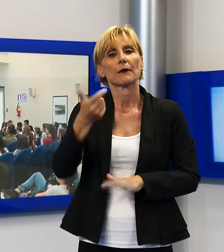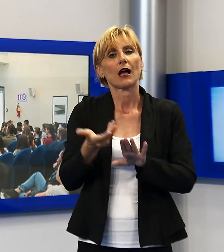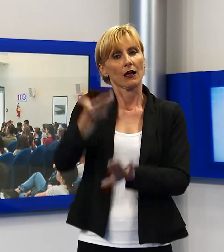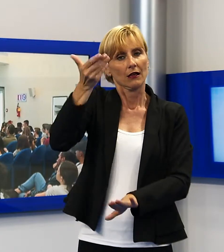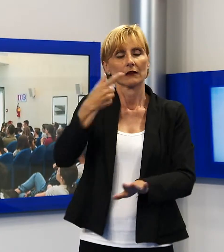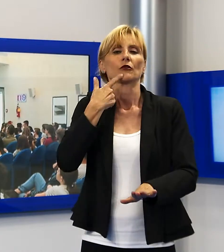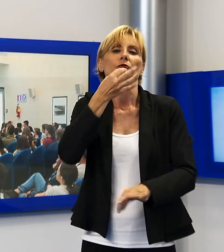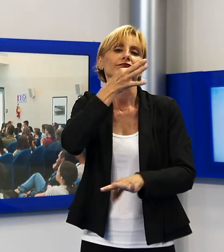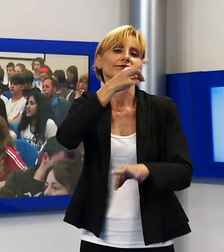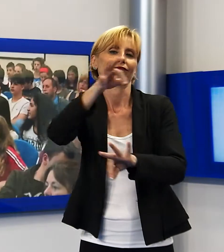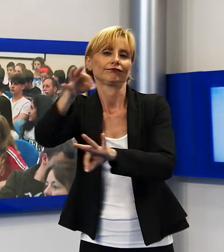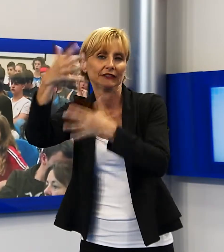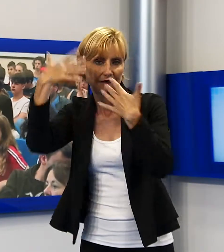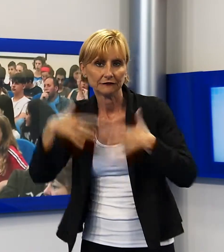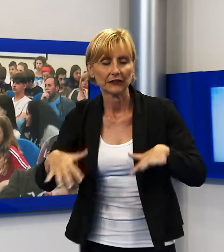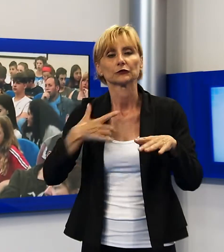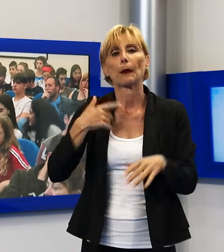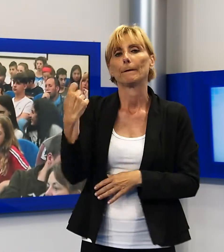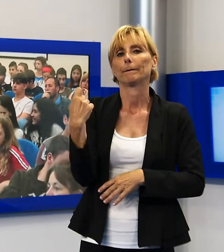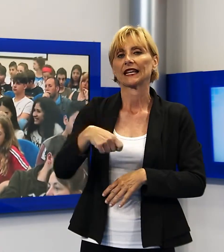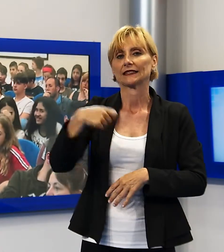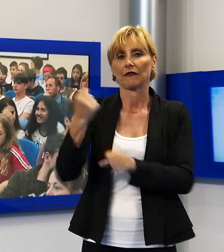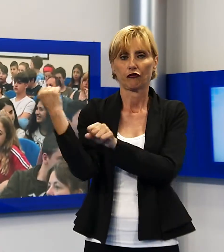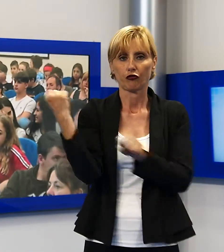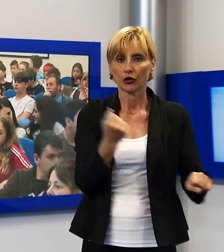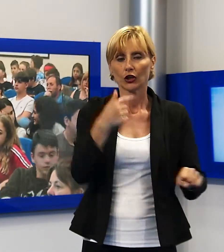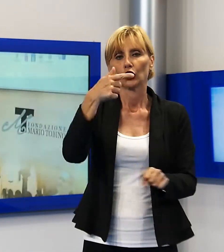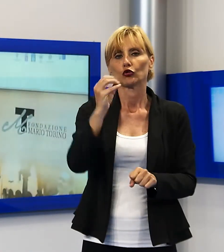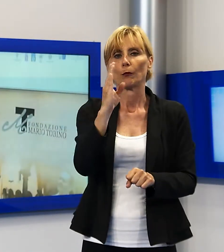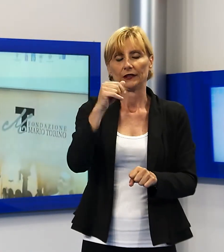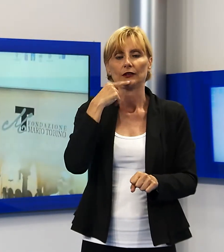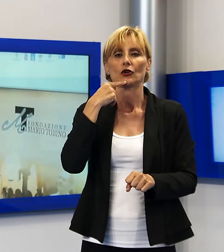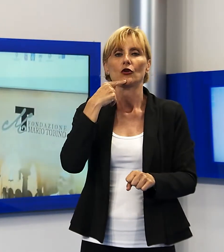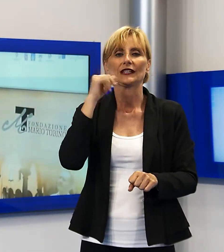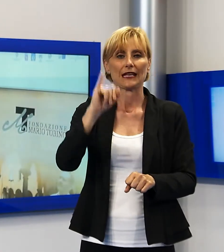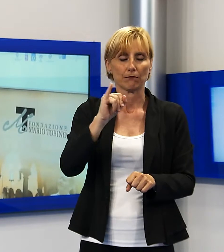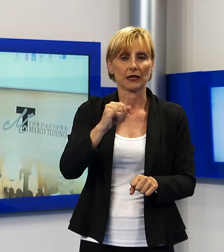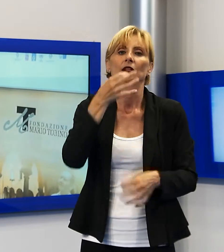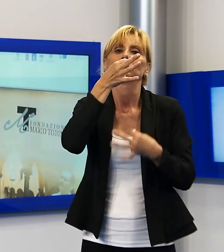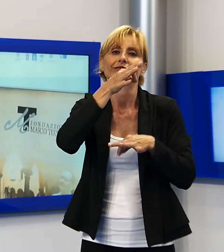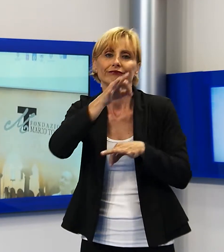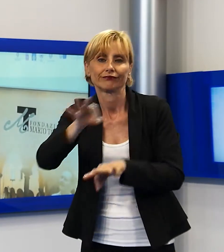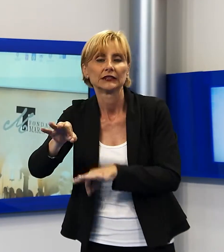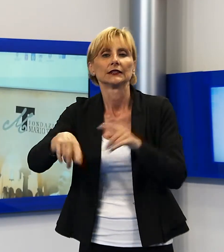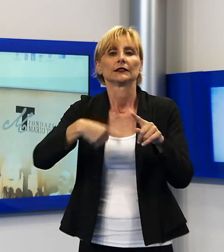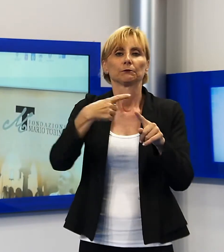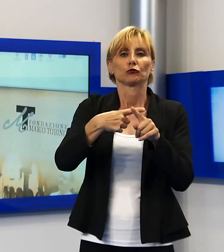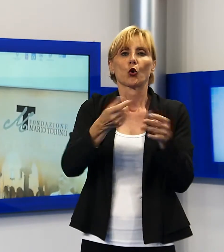cerimonia gli interventi della presidente della fondazione Isabella Tobino e di Elda Carlotti, coordinatrice della commissione del premio.